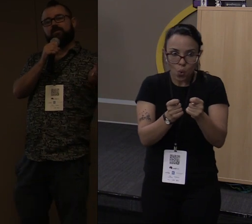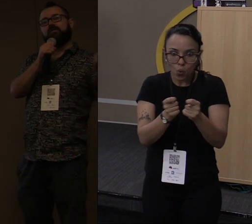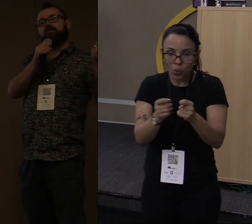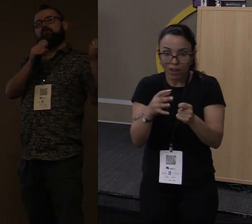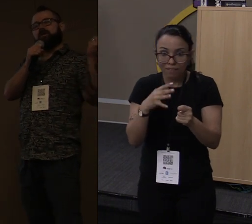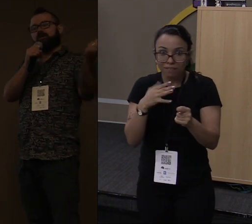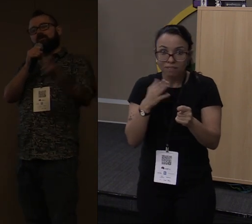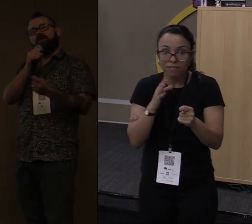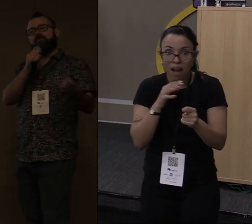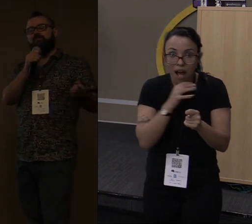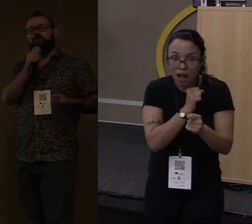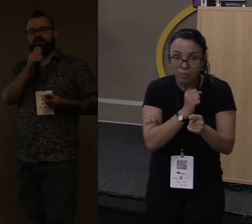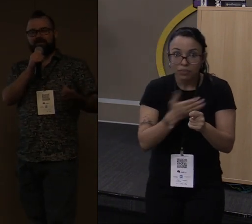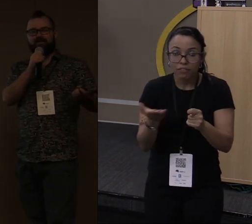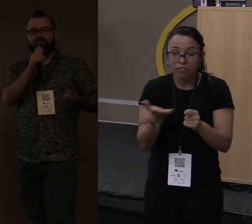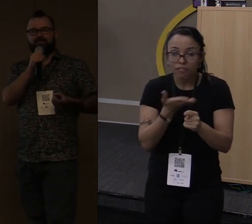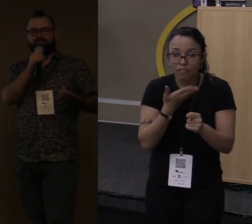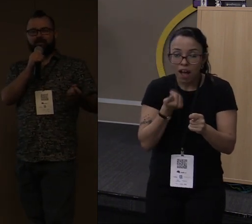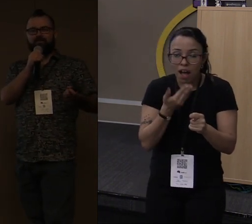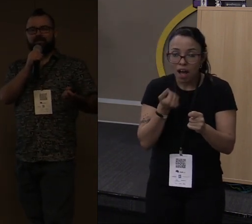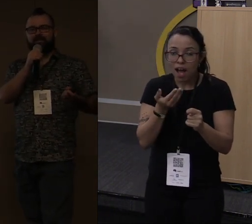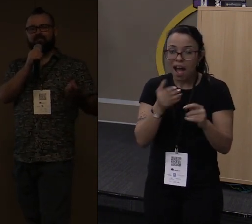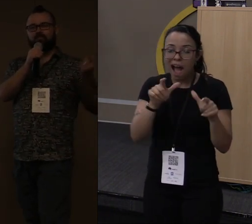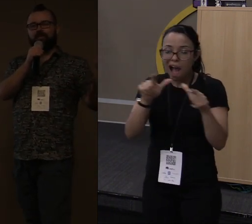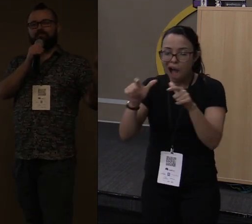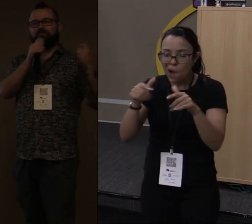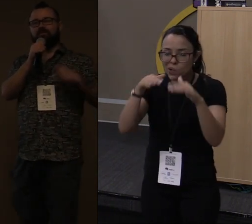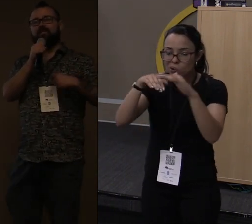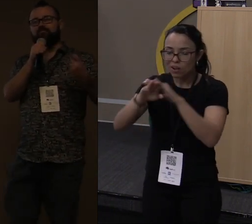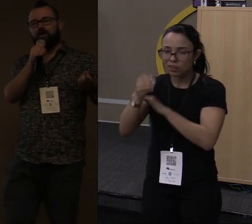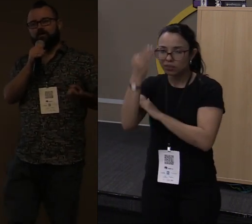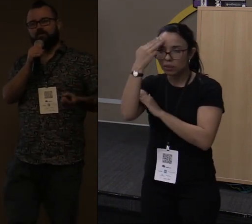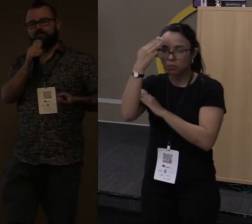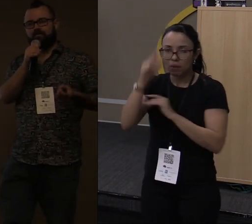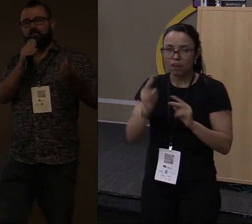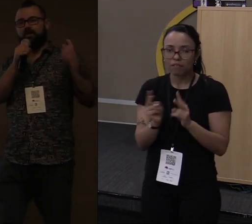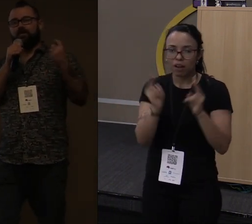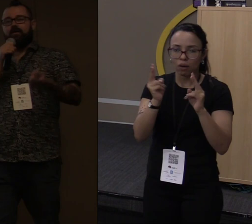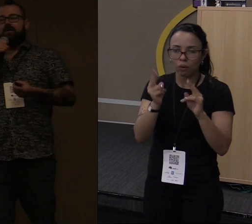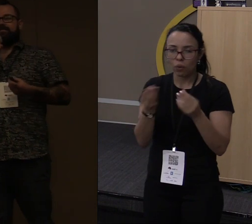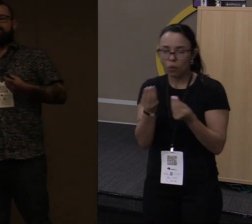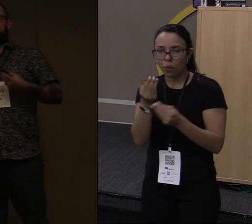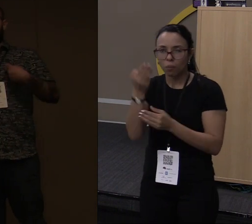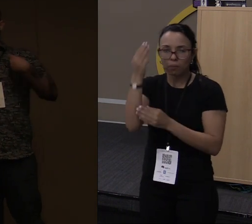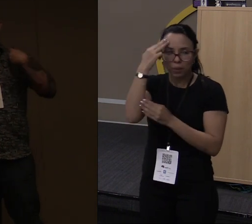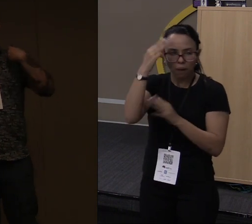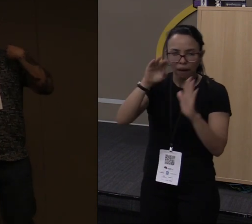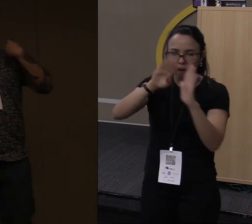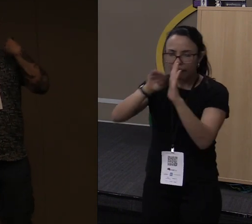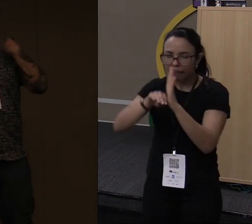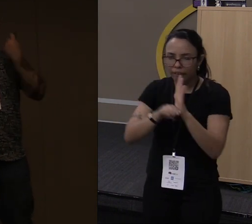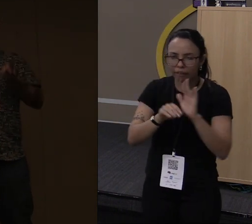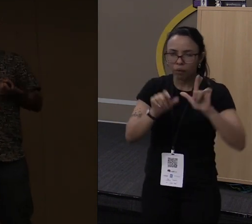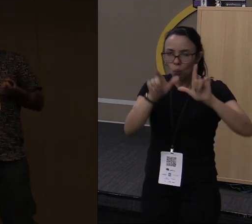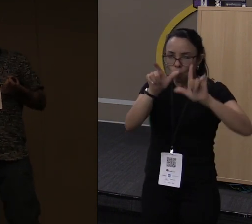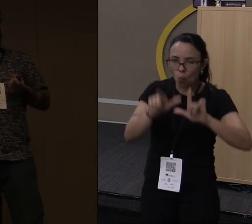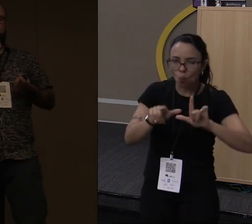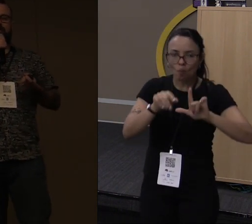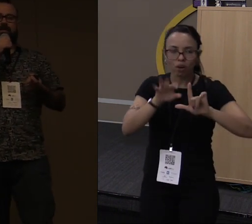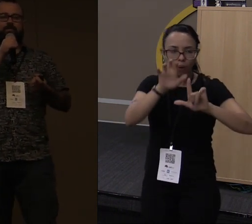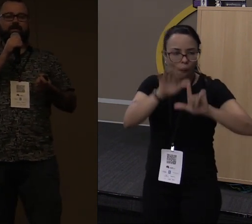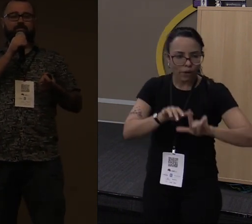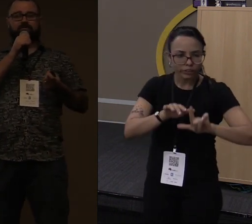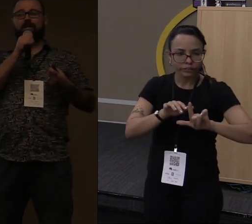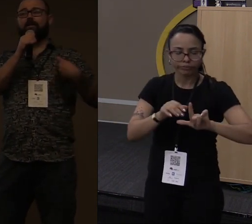decidir para que lugar de memória que o seu valor está indo, como é que você vai limpar ou não essa memória. Essas linguagens prometem fazer isso